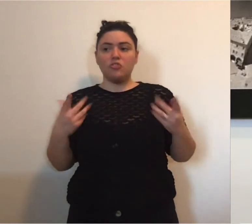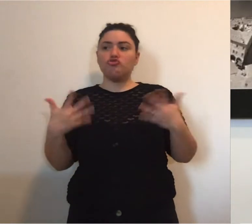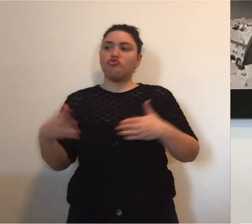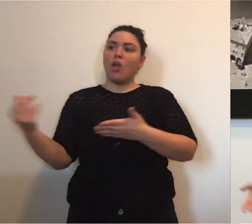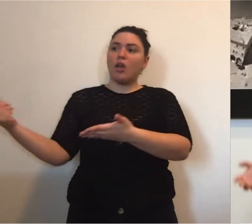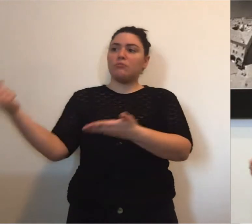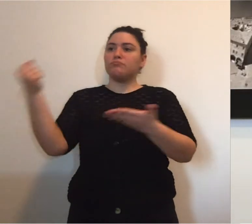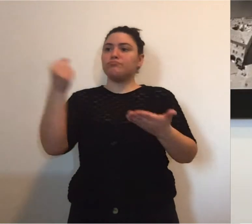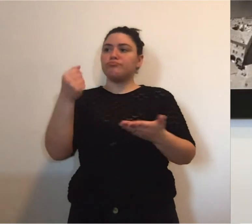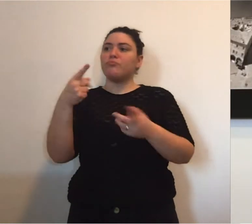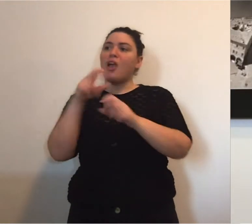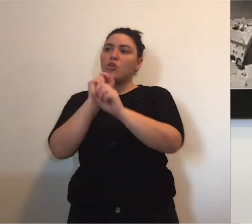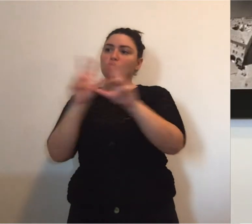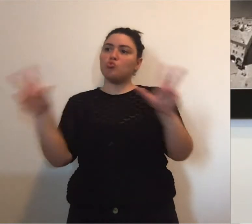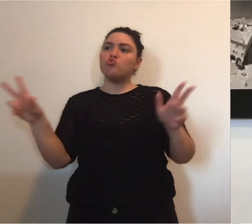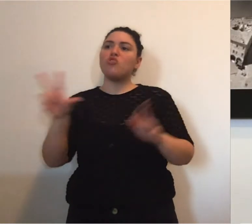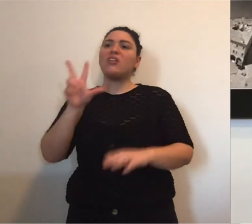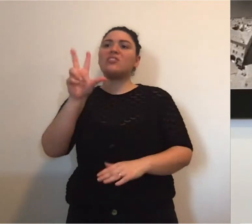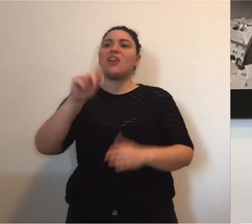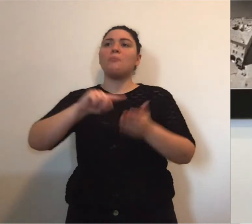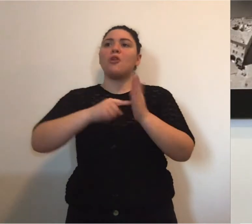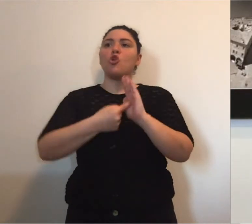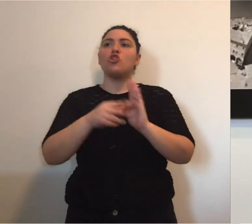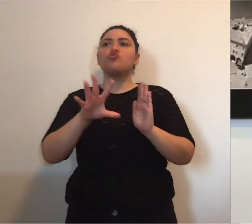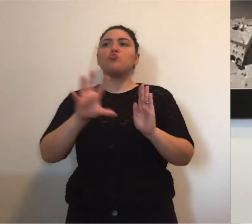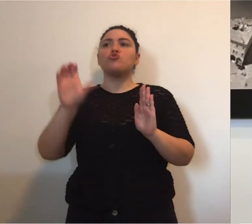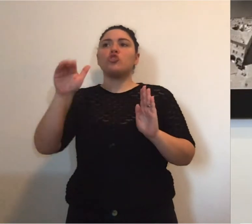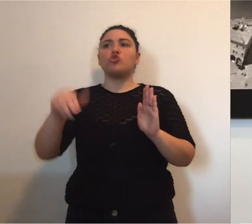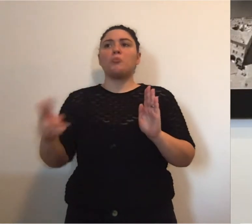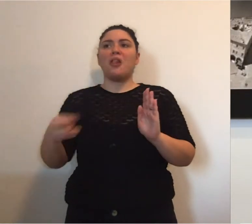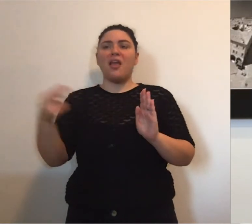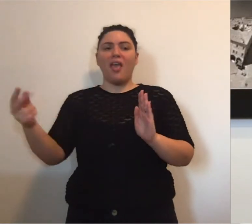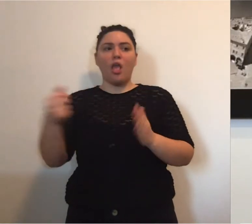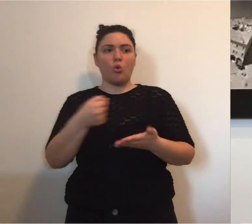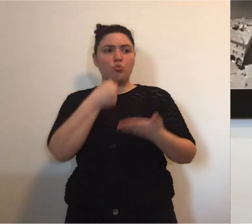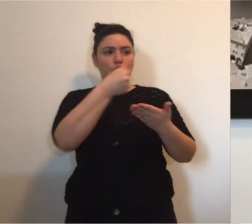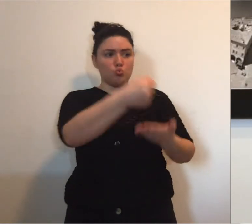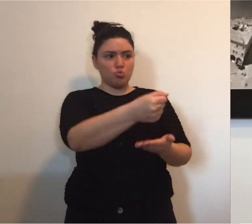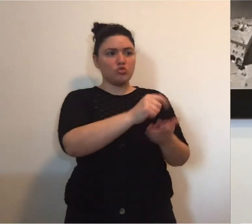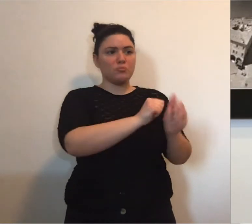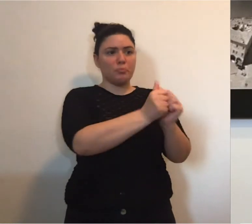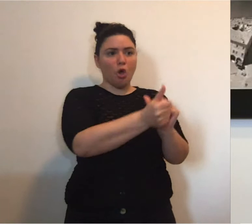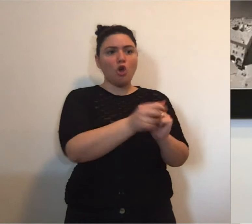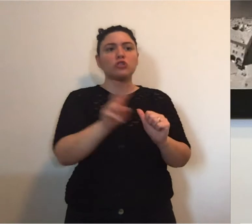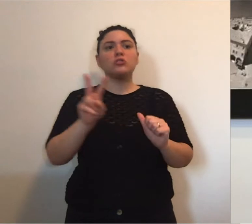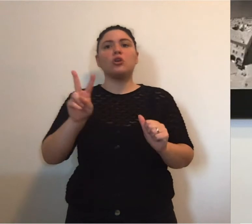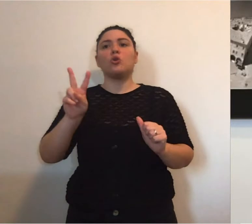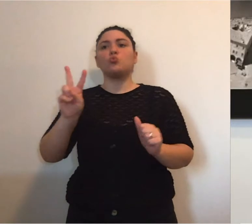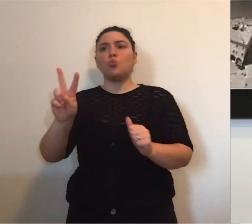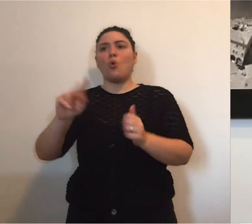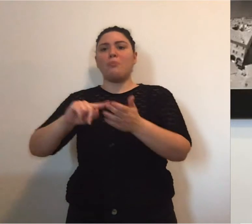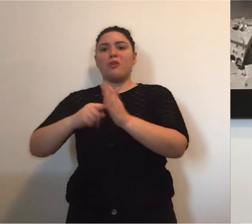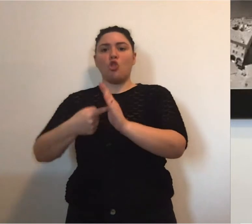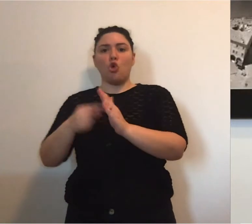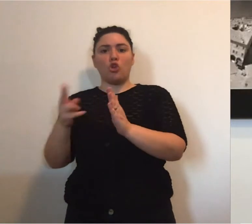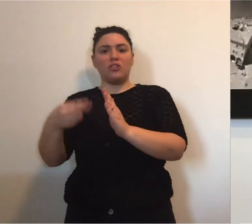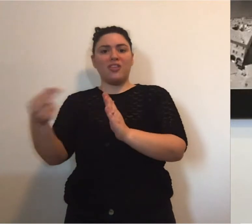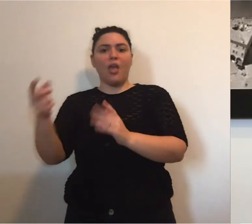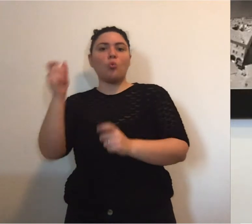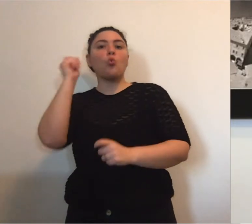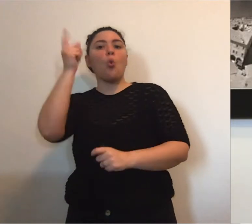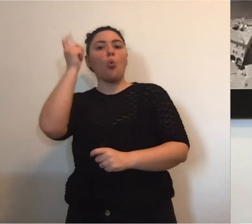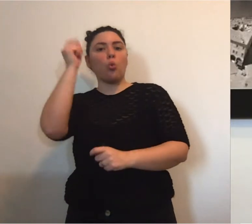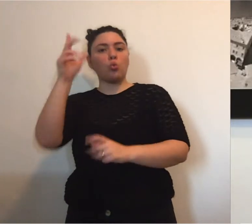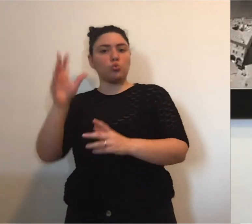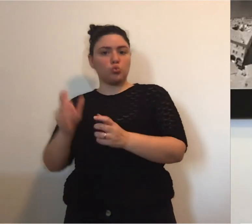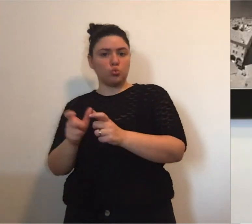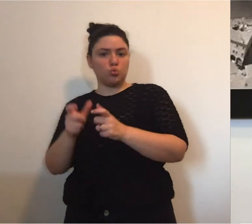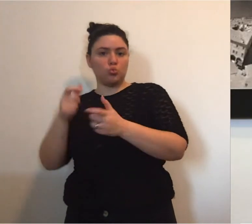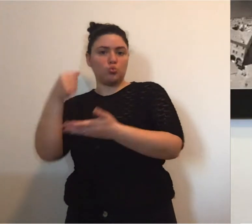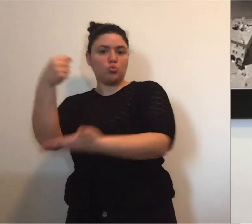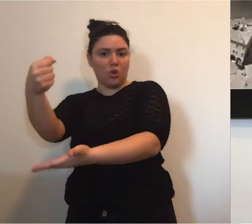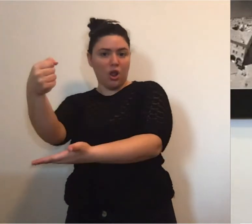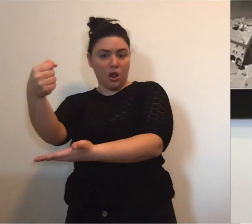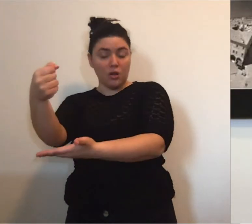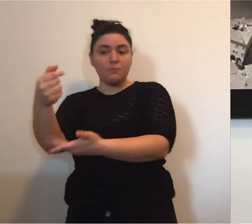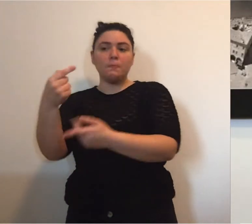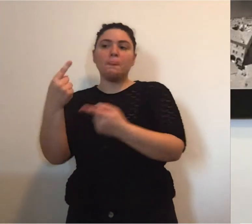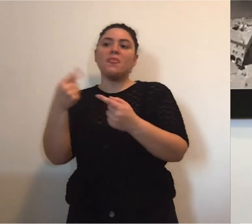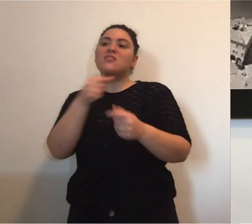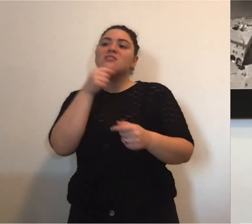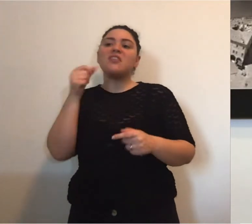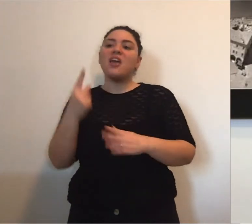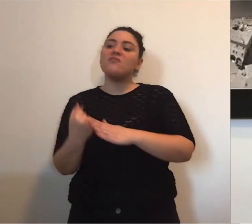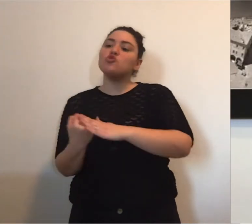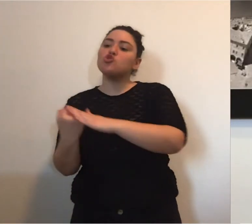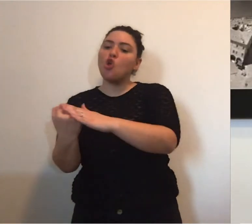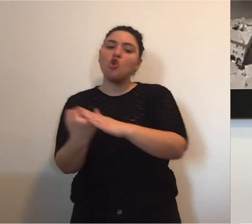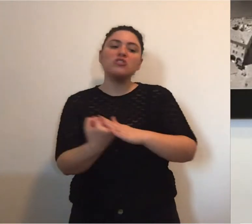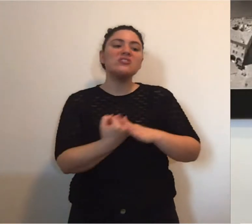importante. Sono stati annunciati anche 3 milioni e 500 mila euro sul mondo dello sport e